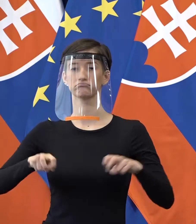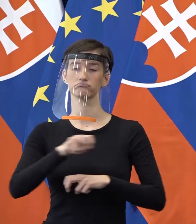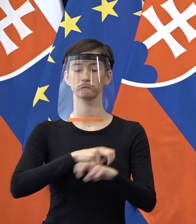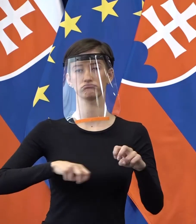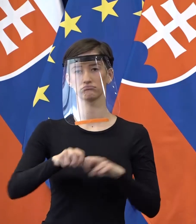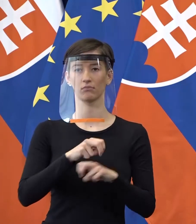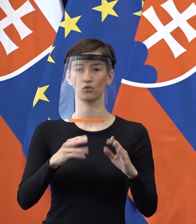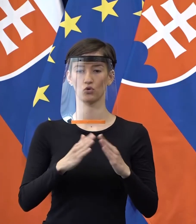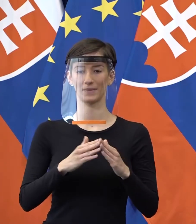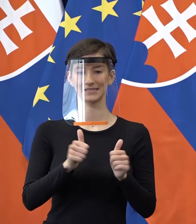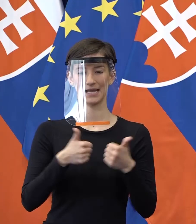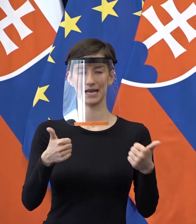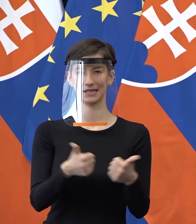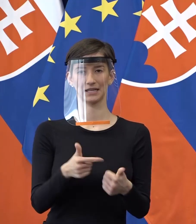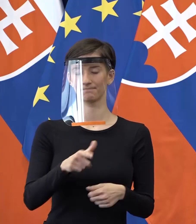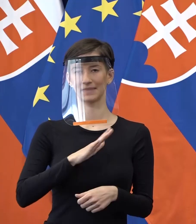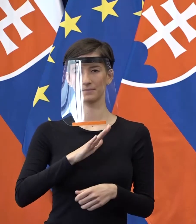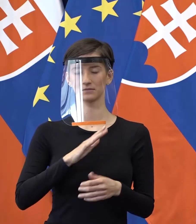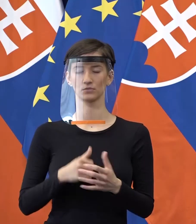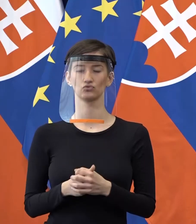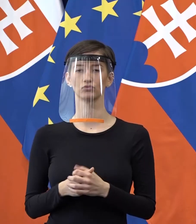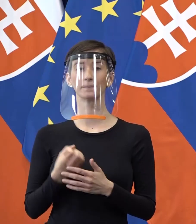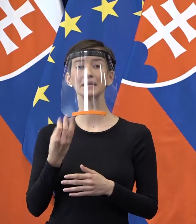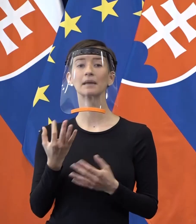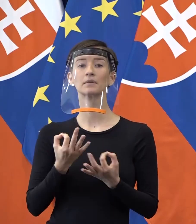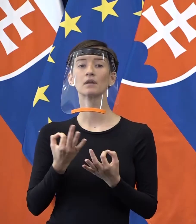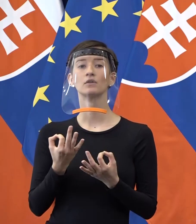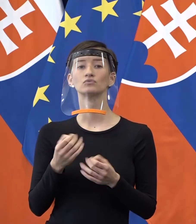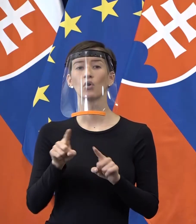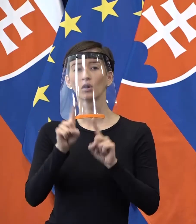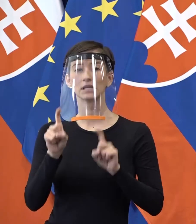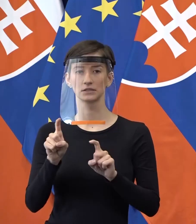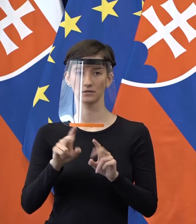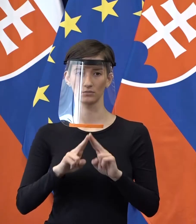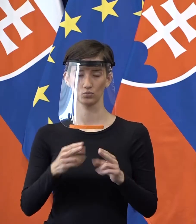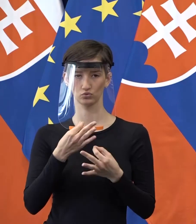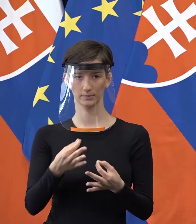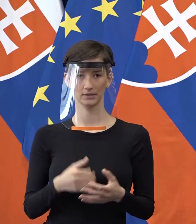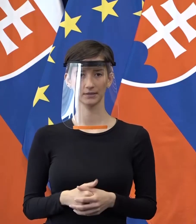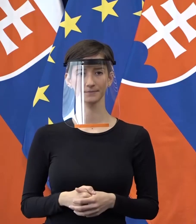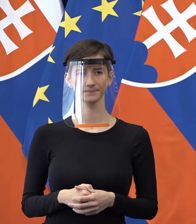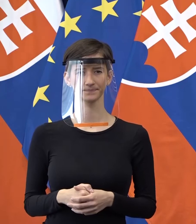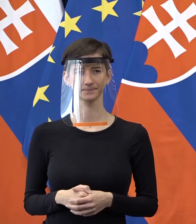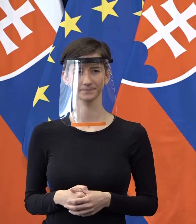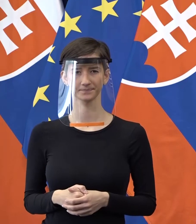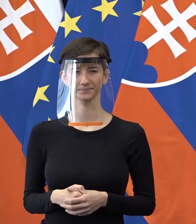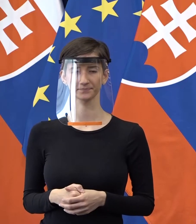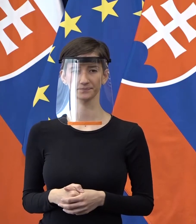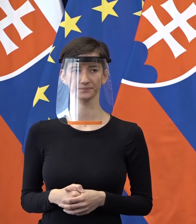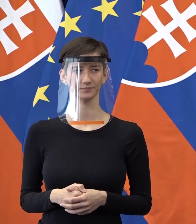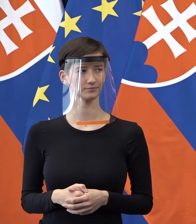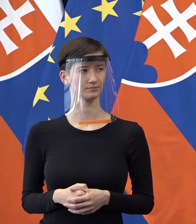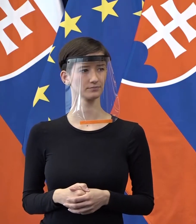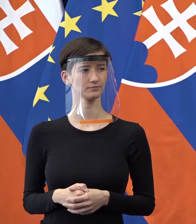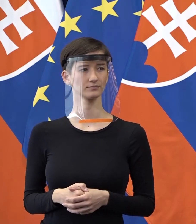karanténe. Takže toľko. Keď sú nejaké otázky, nech sa páči, keď nie rád sa vzdialím. Máme nejaké otázky?